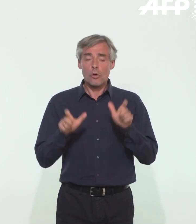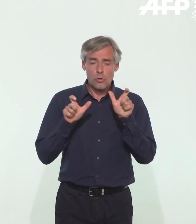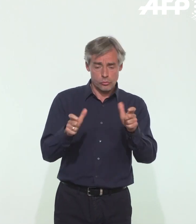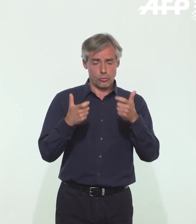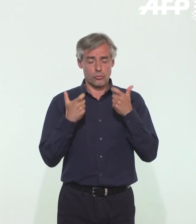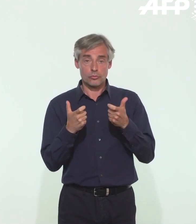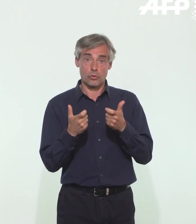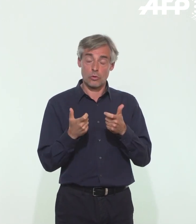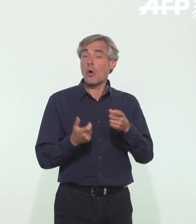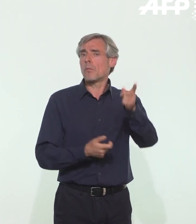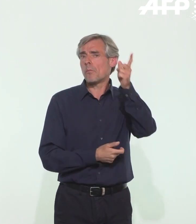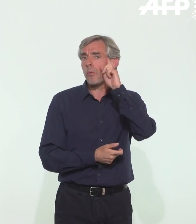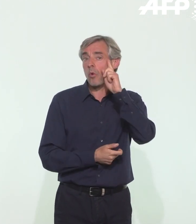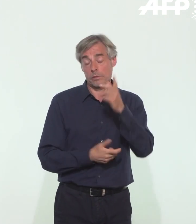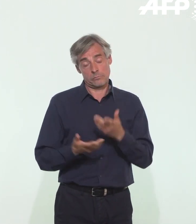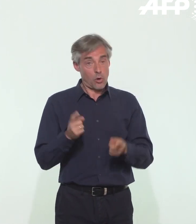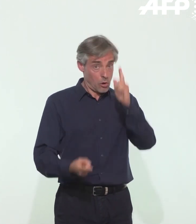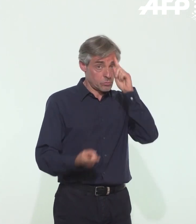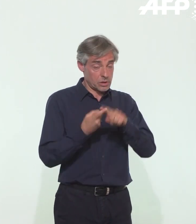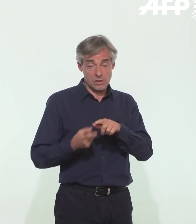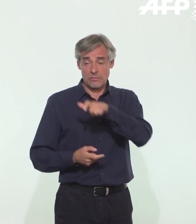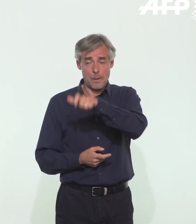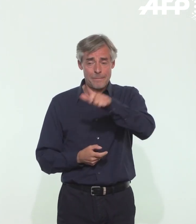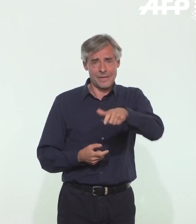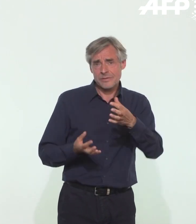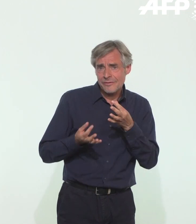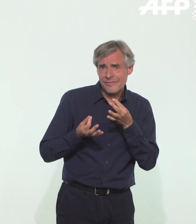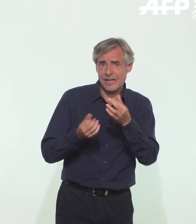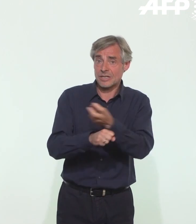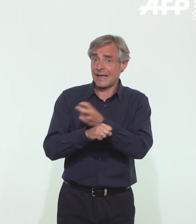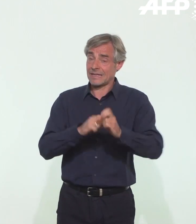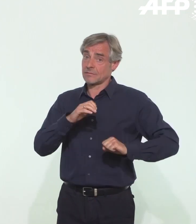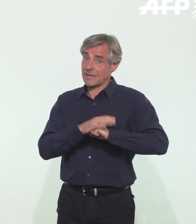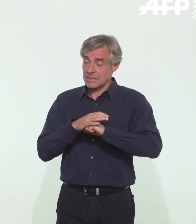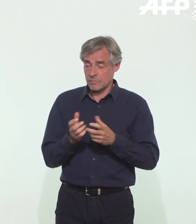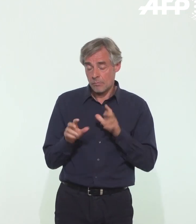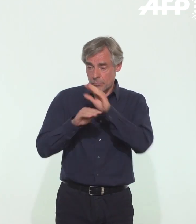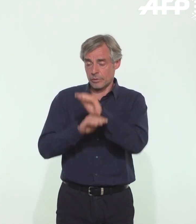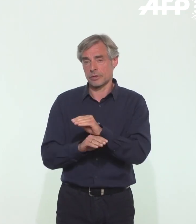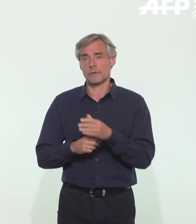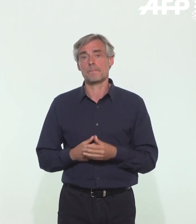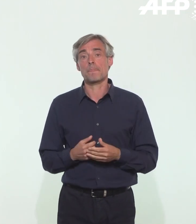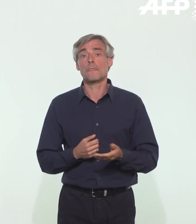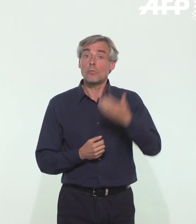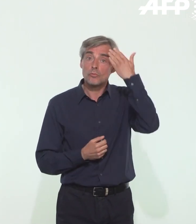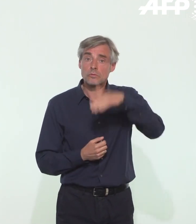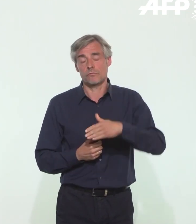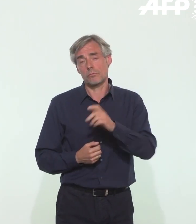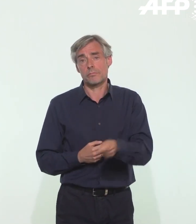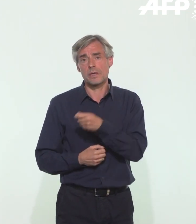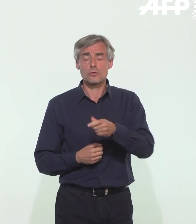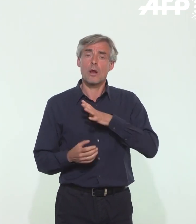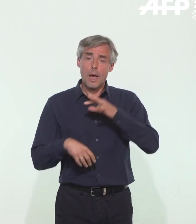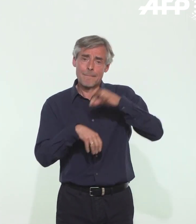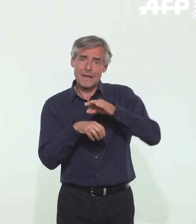nous la devons d'abord pour protéger les personnes les plus à risque d'infection grave. Nous le savons, face à la